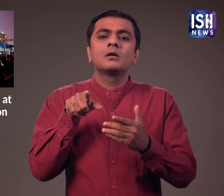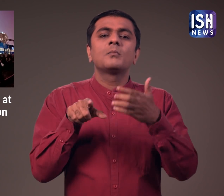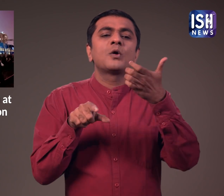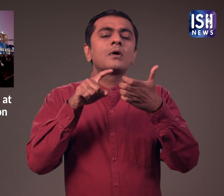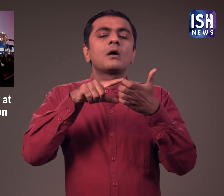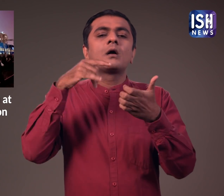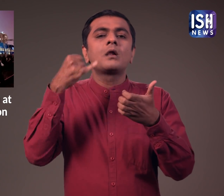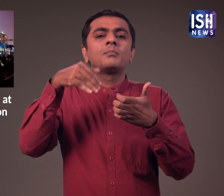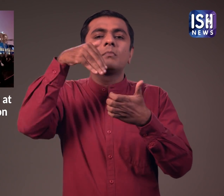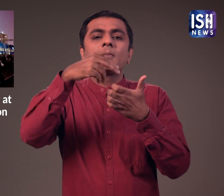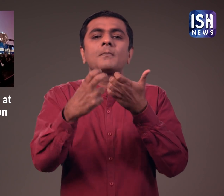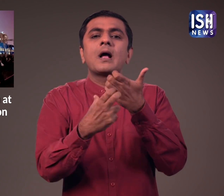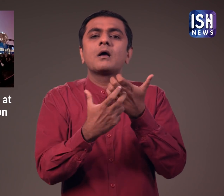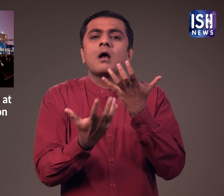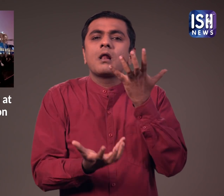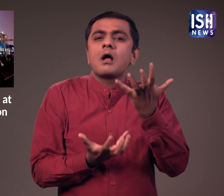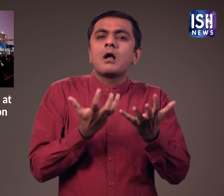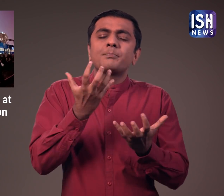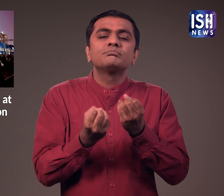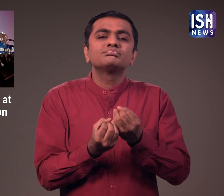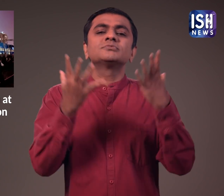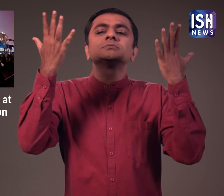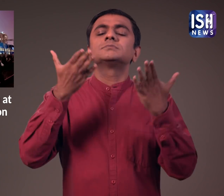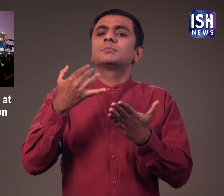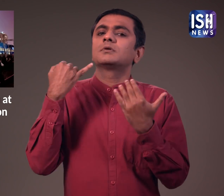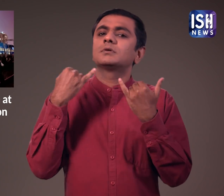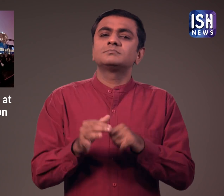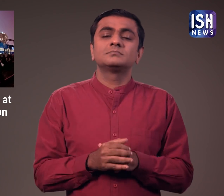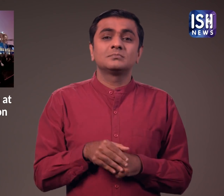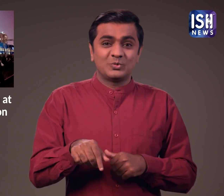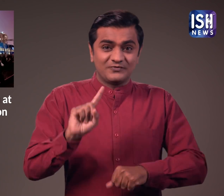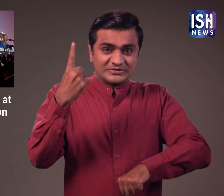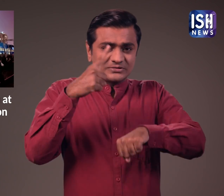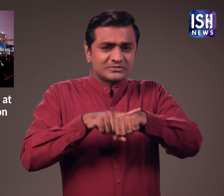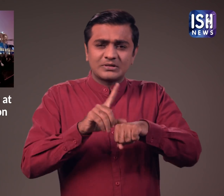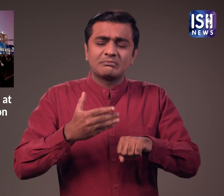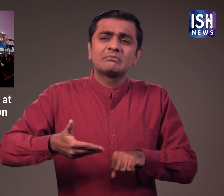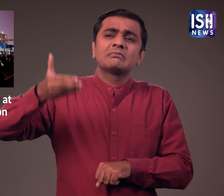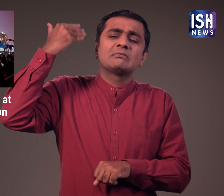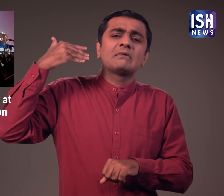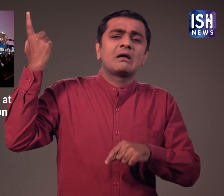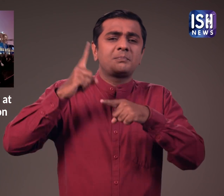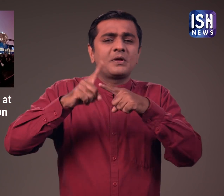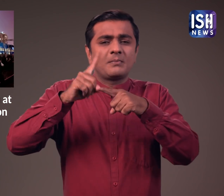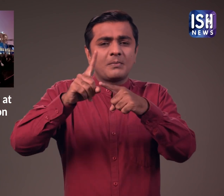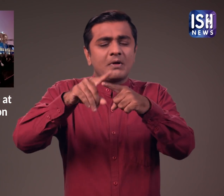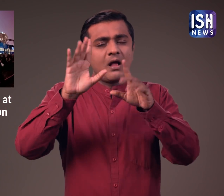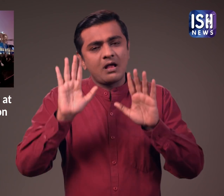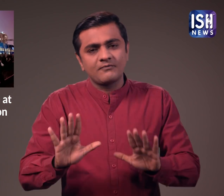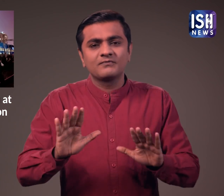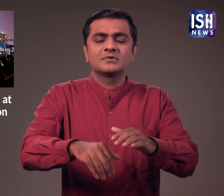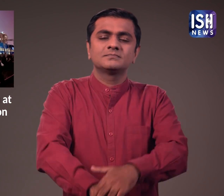सुरक्षित लैंड हो गई पता चला कि फोन की बैटरी ज्यादा करम होने की वज़े से ऐसा हुआ था अलाकि अब हहली बार नहीं है जब इस तरह का मामला हुआ हो